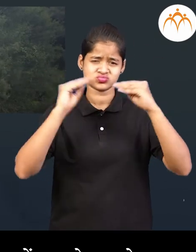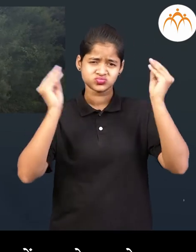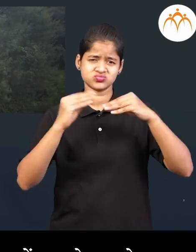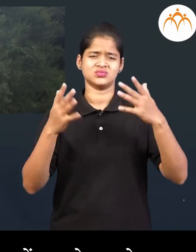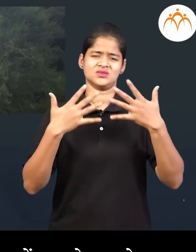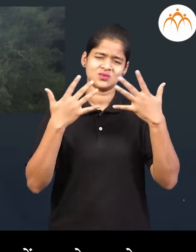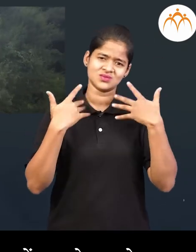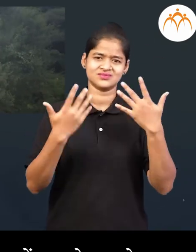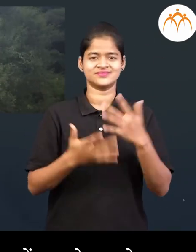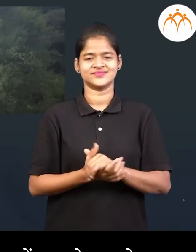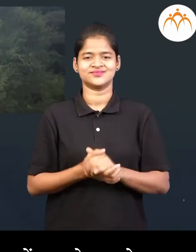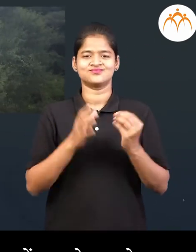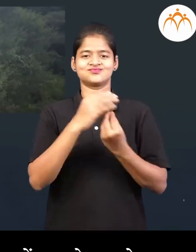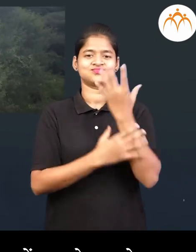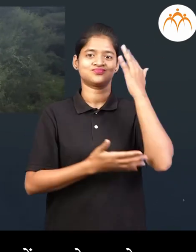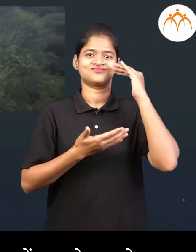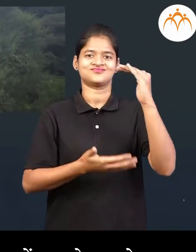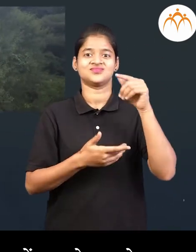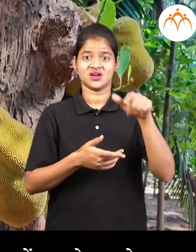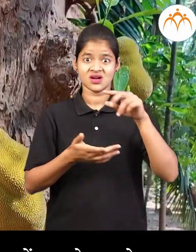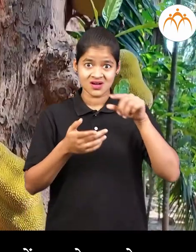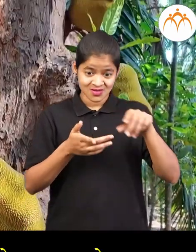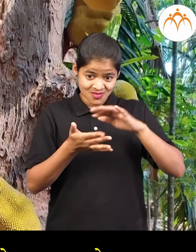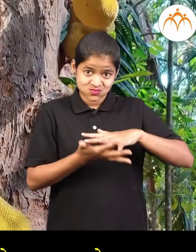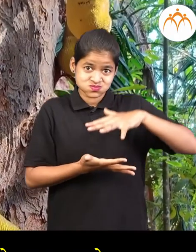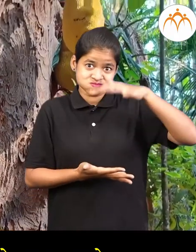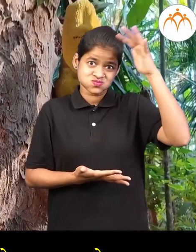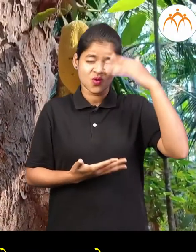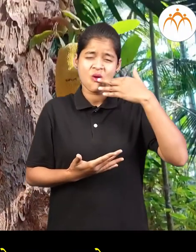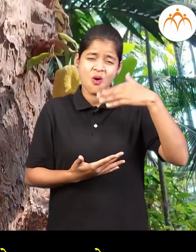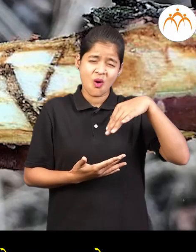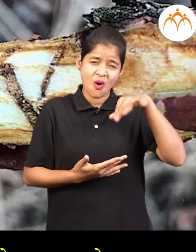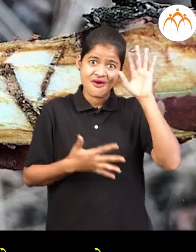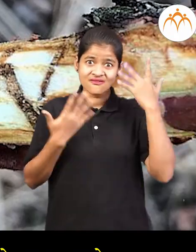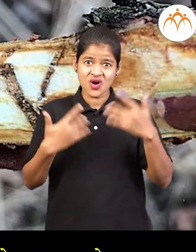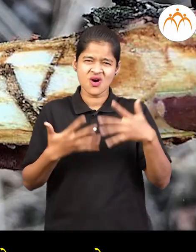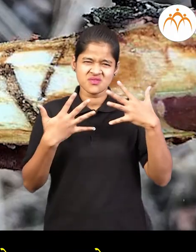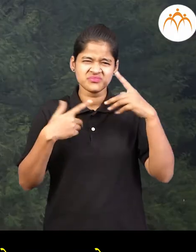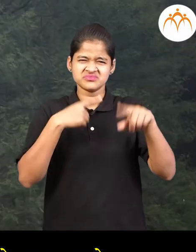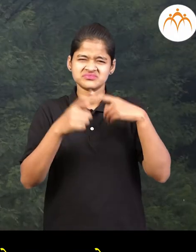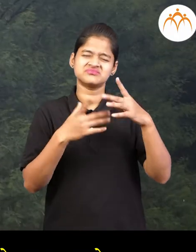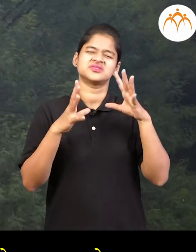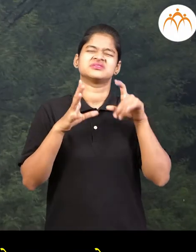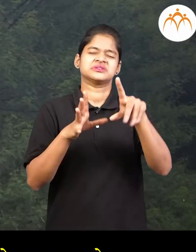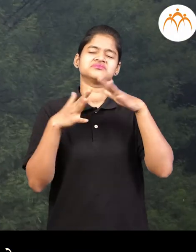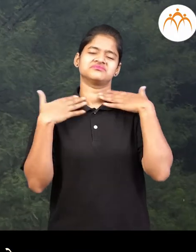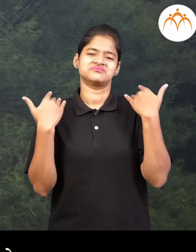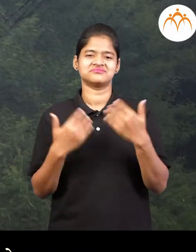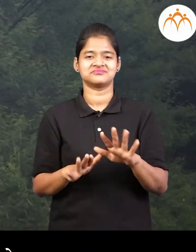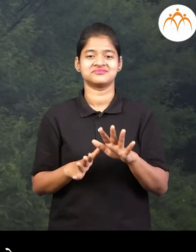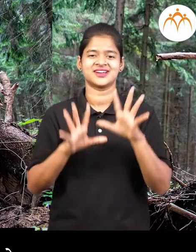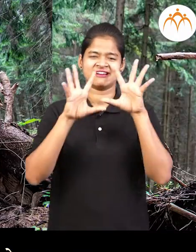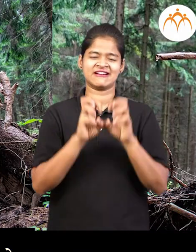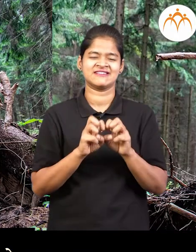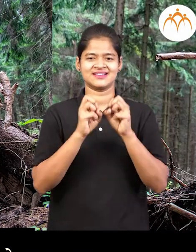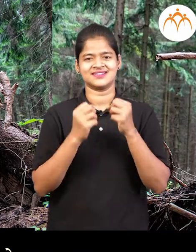वारा, पाउस याला तूंड द्याविलागते जाड़ जुने जाले मुले, किडल्या मुले, वादाला मुले, नाश